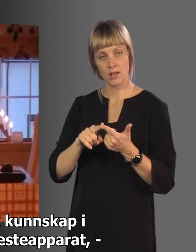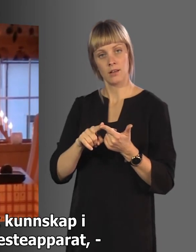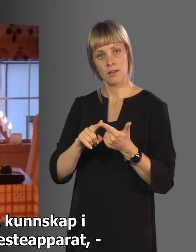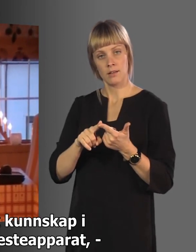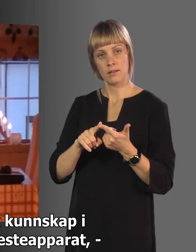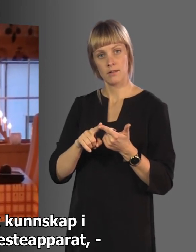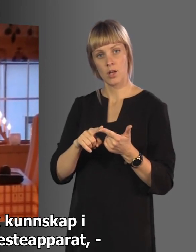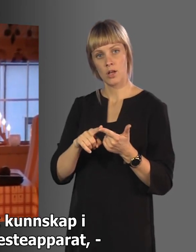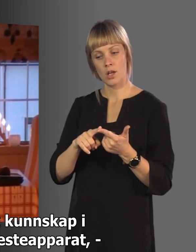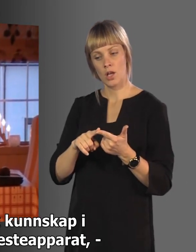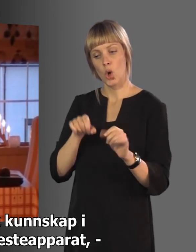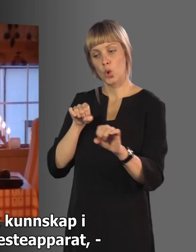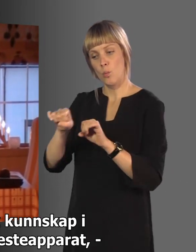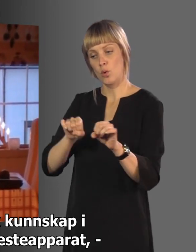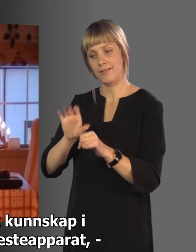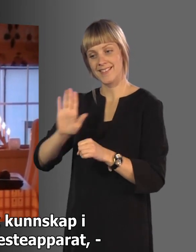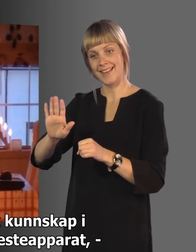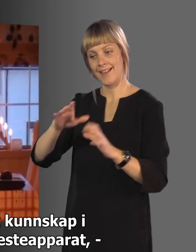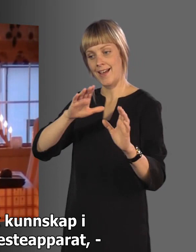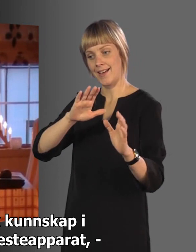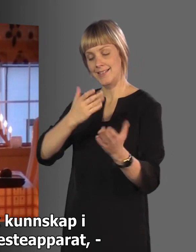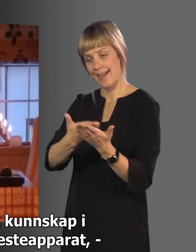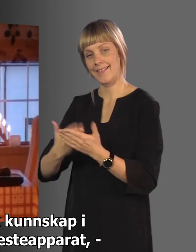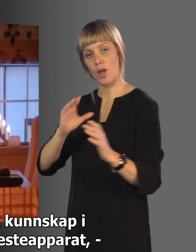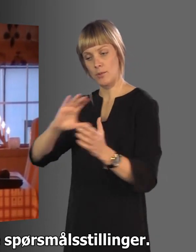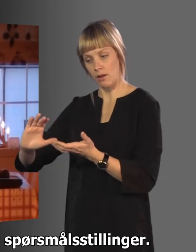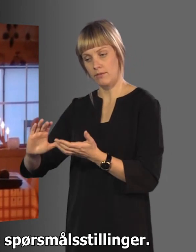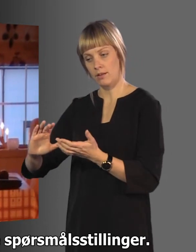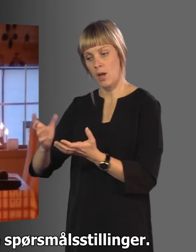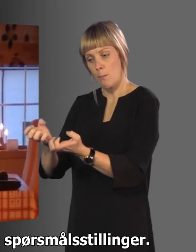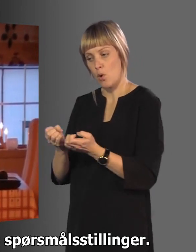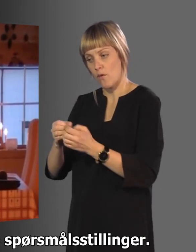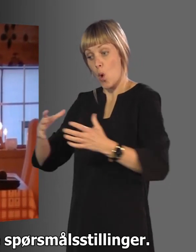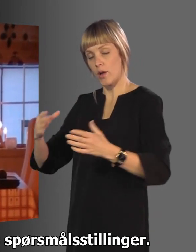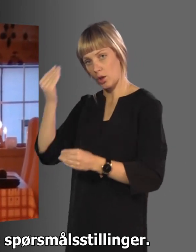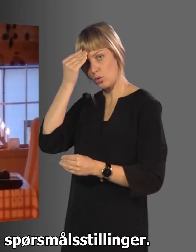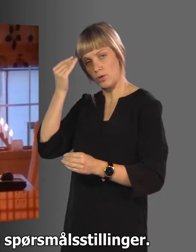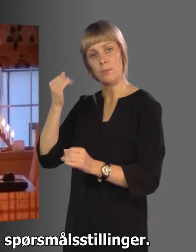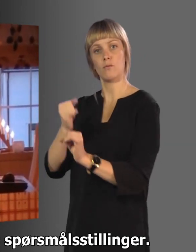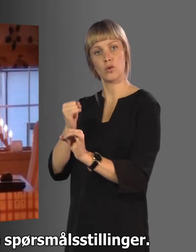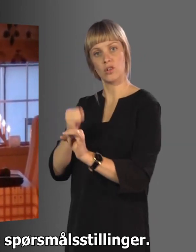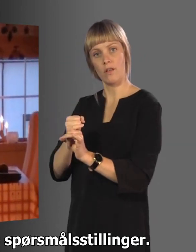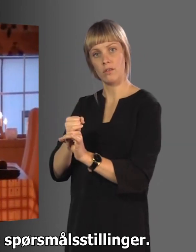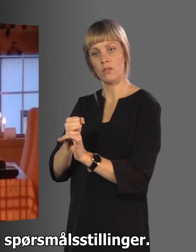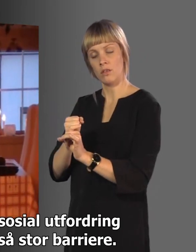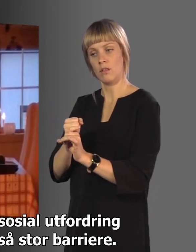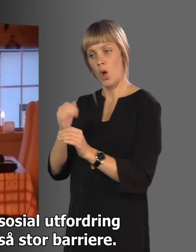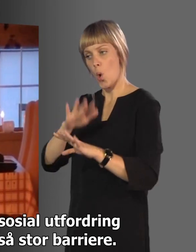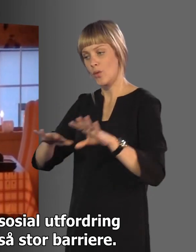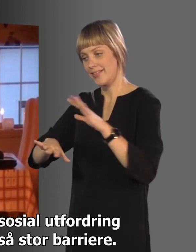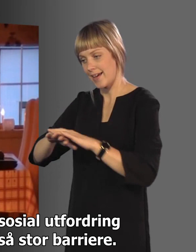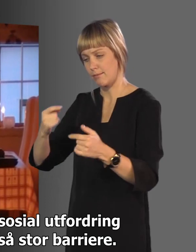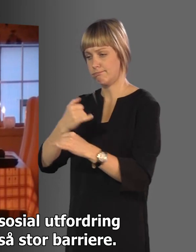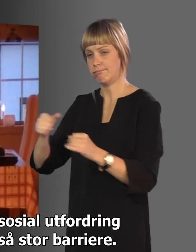der. Det var nok kunnskap i kommunens kjemsteapparat i forhold til å håndter spørsmålstillingen,